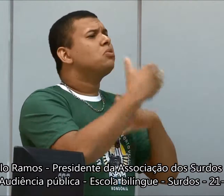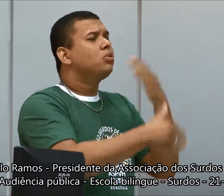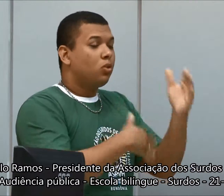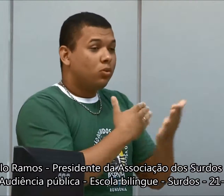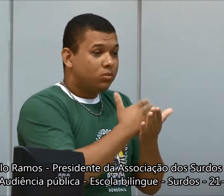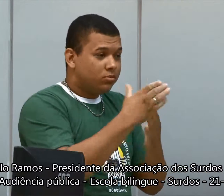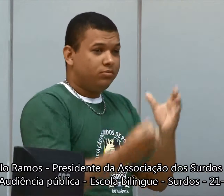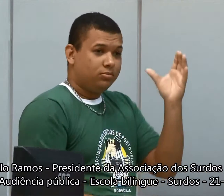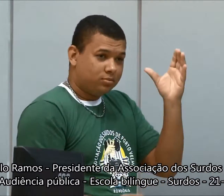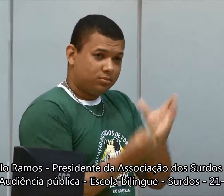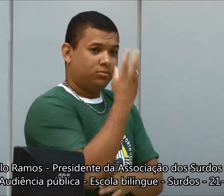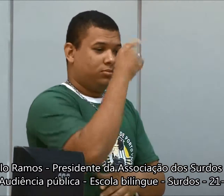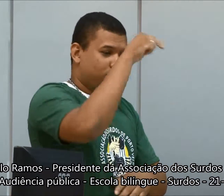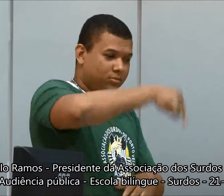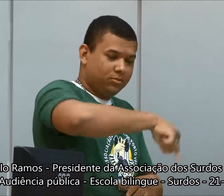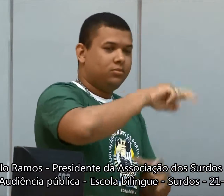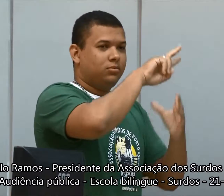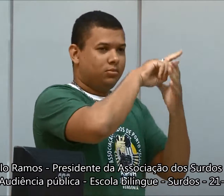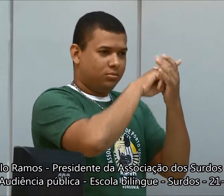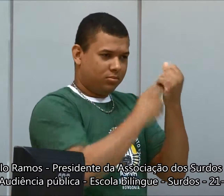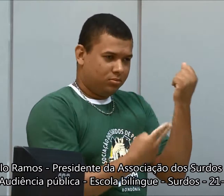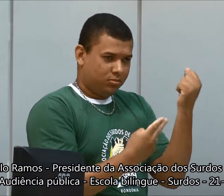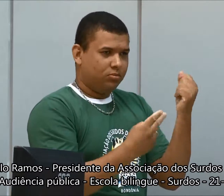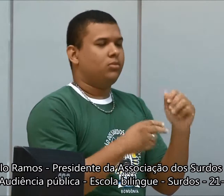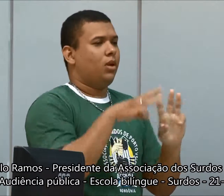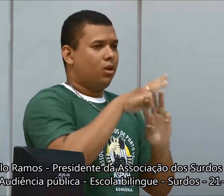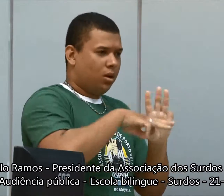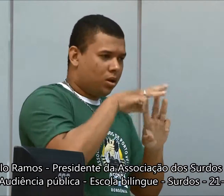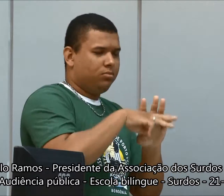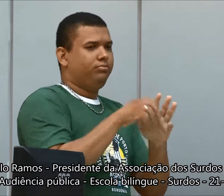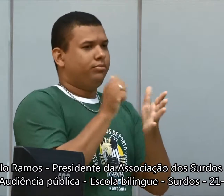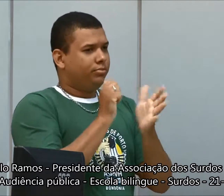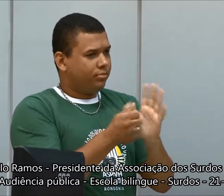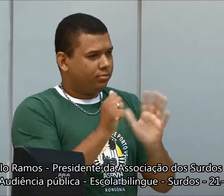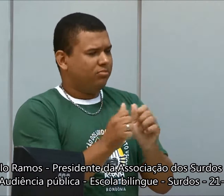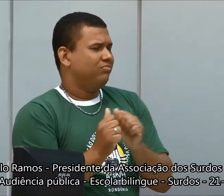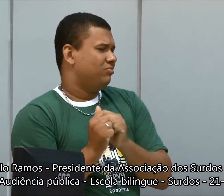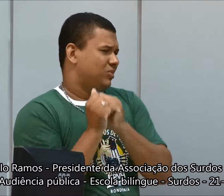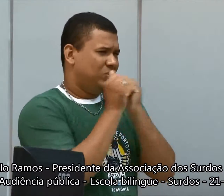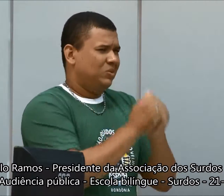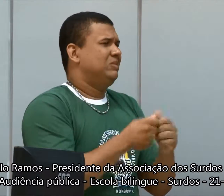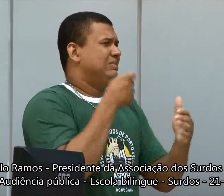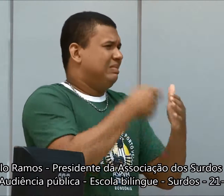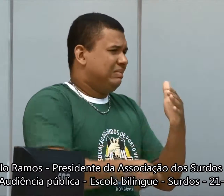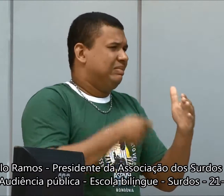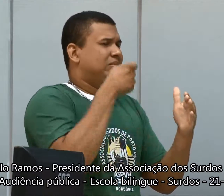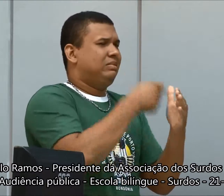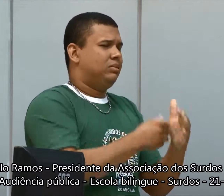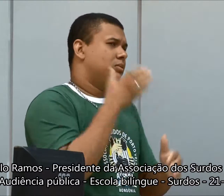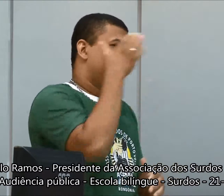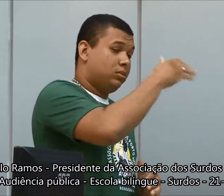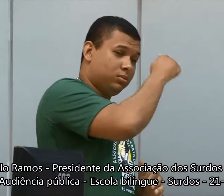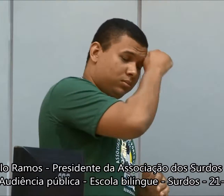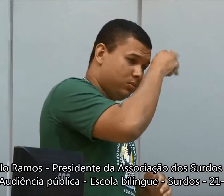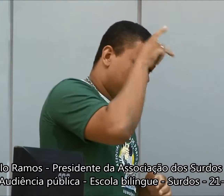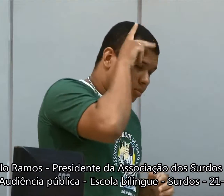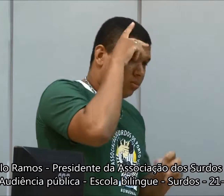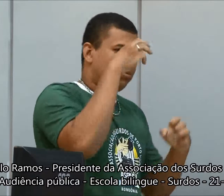bilingüe, já existe lei, já existe decreto. E conseguimos criar aqui, em união, as duas associações, APES e SPVH,